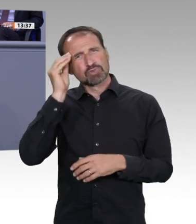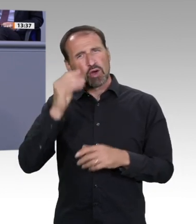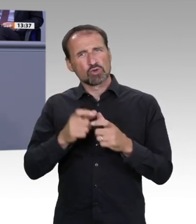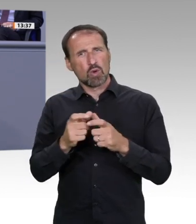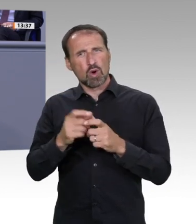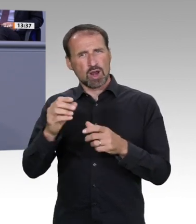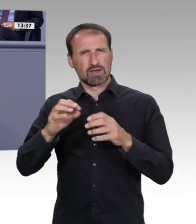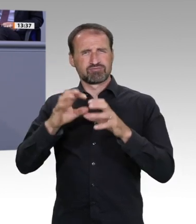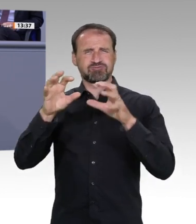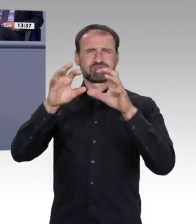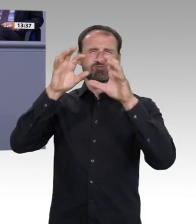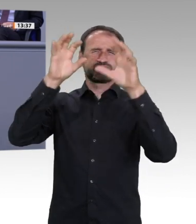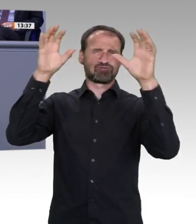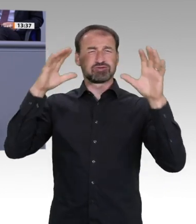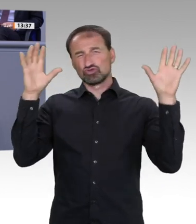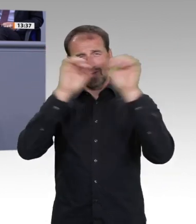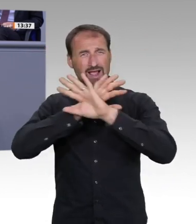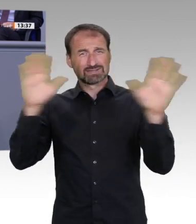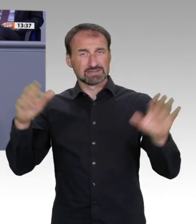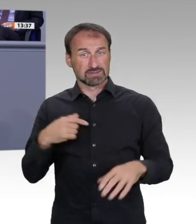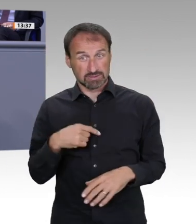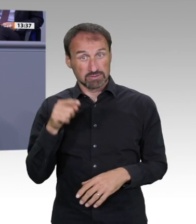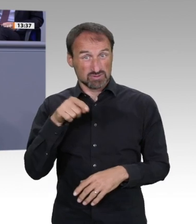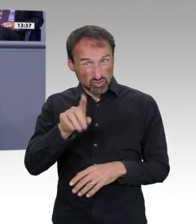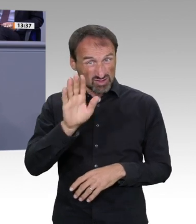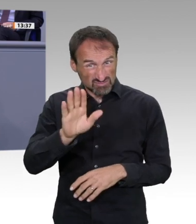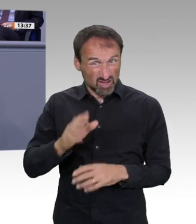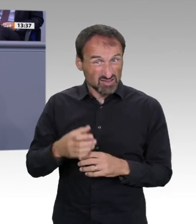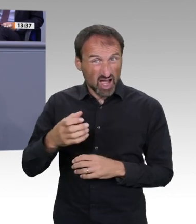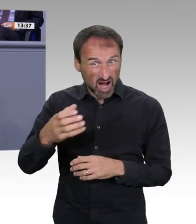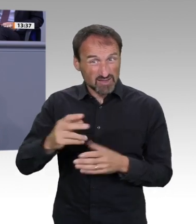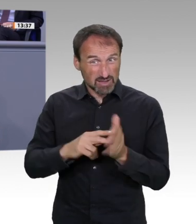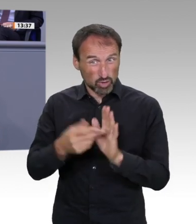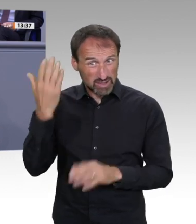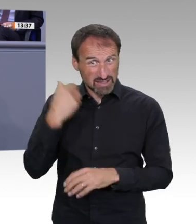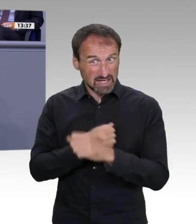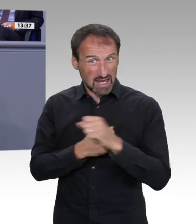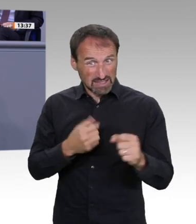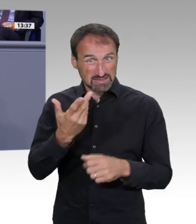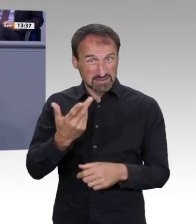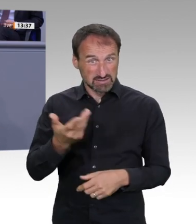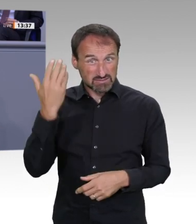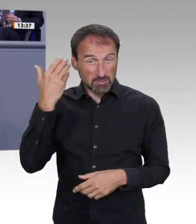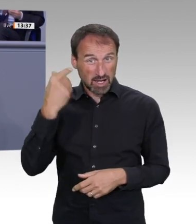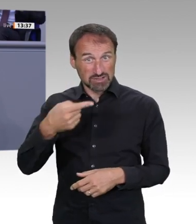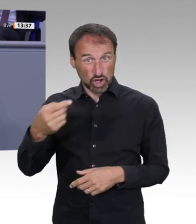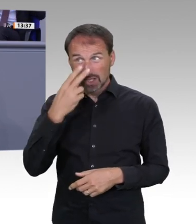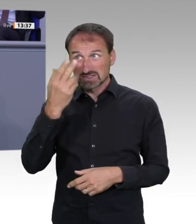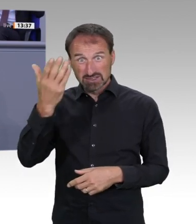Das ist einmal der Bereich Digitalisierung. Und andererseits sind es die Ganztagsangebote, die wir dort vortragen. Und lieber Herr Sattelberger,